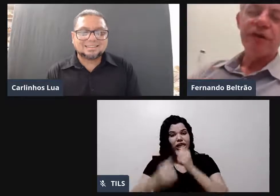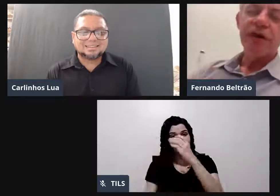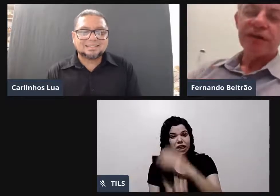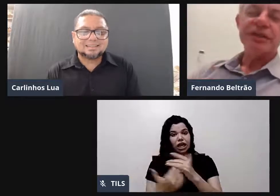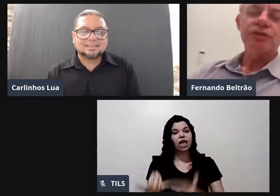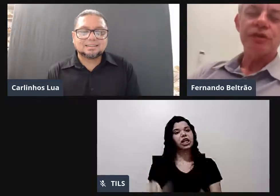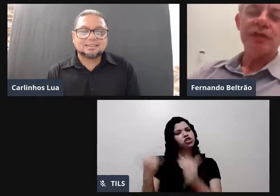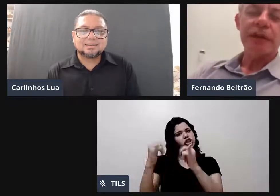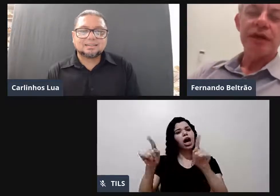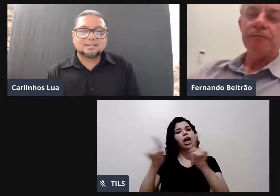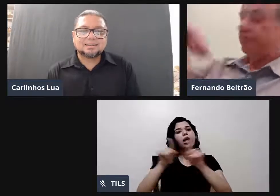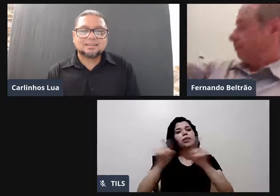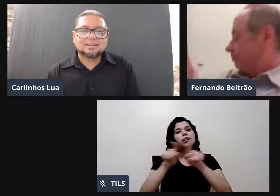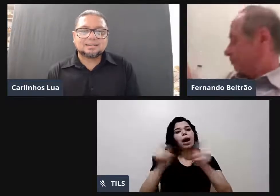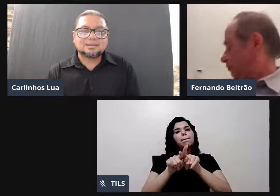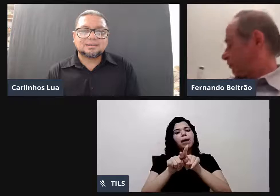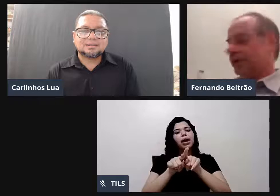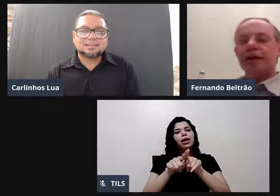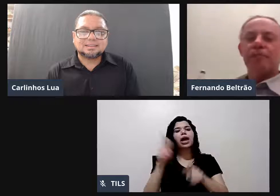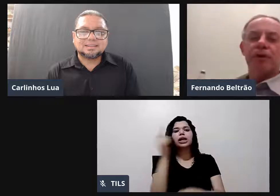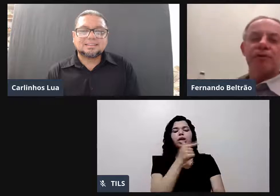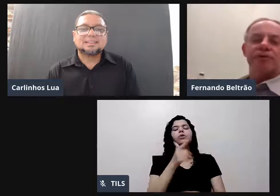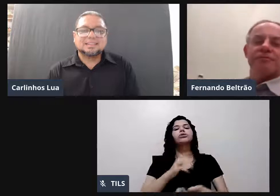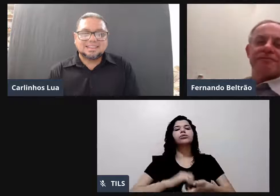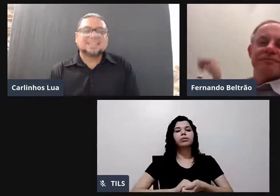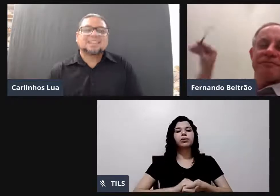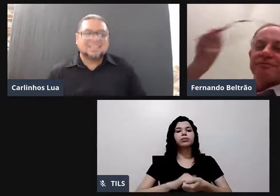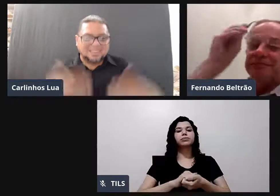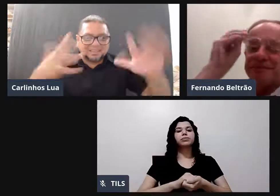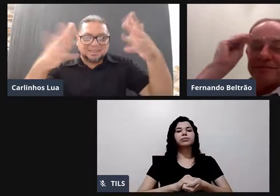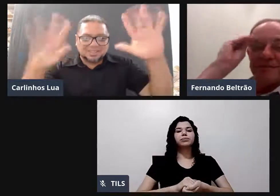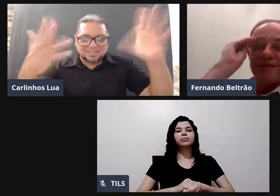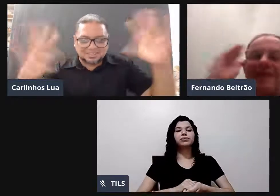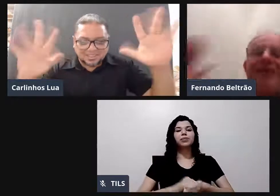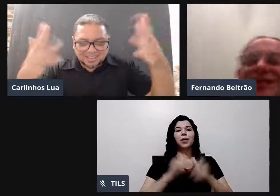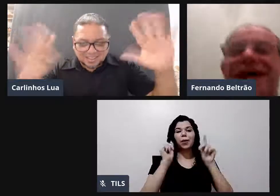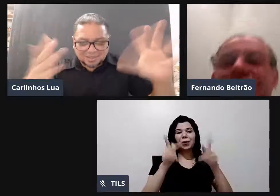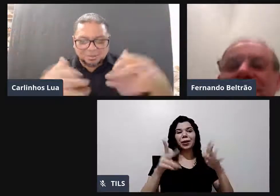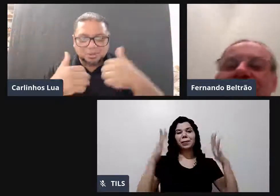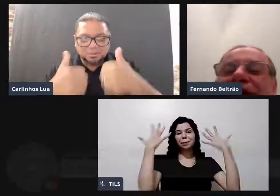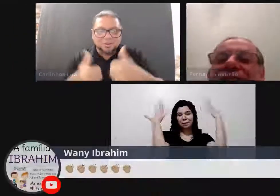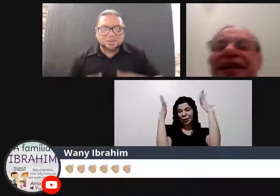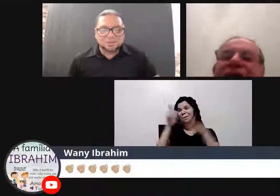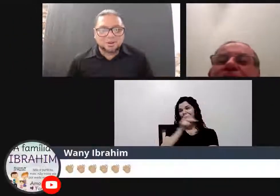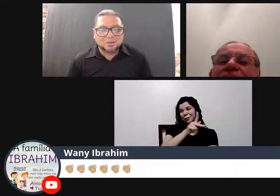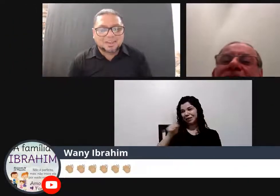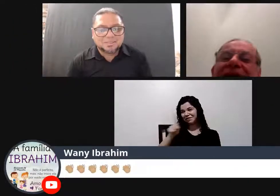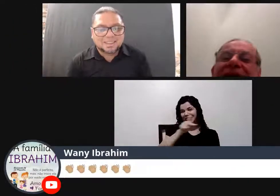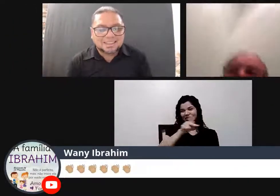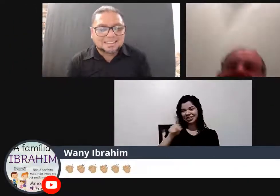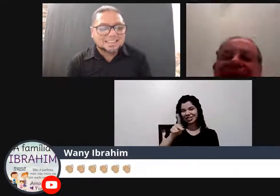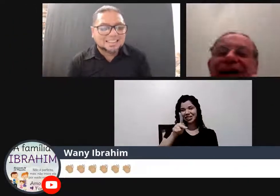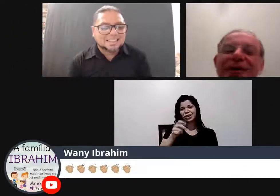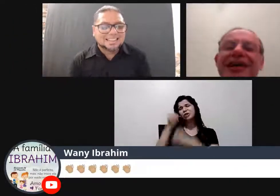fazendo o seu trabalho. Pronto. Parabéns, Lúcio. Terminou. Falei um pouquinho de célula.